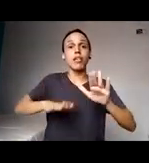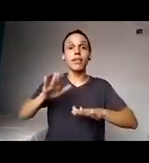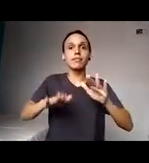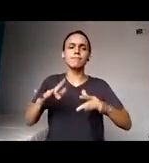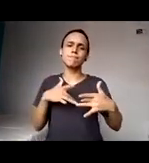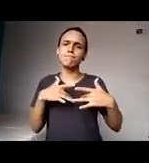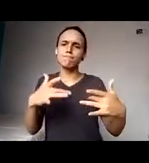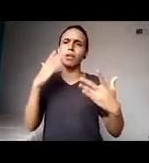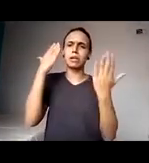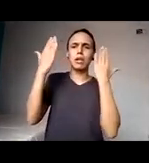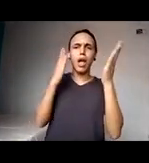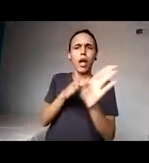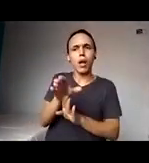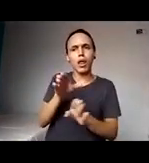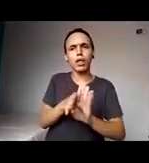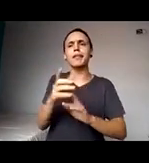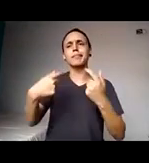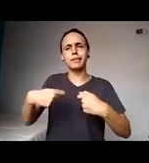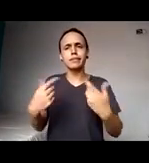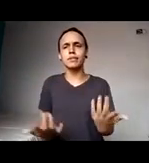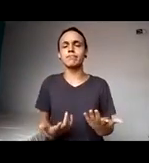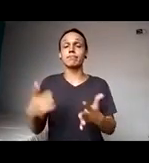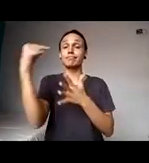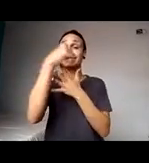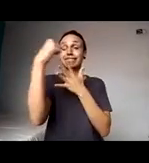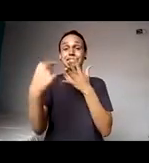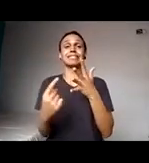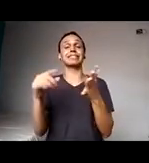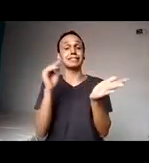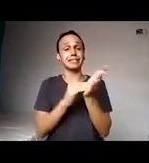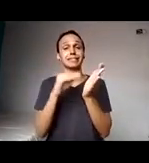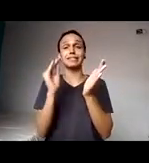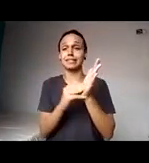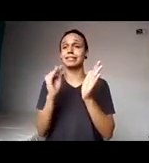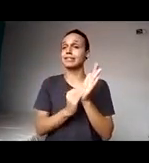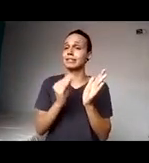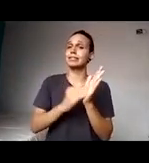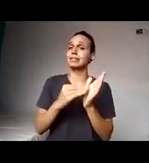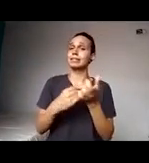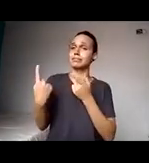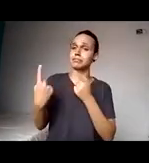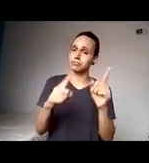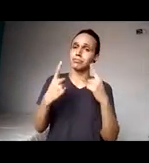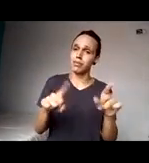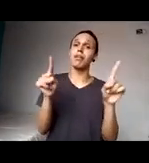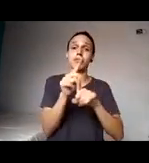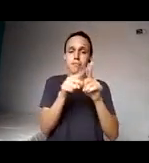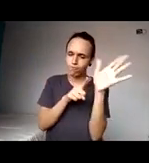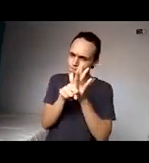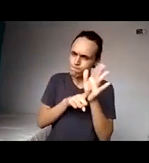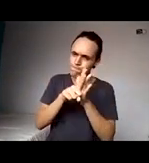psicológico, enfim, então são muitas frentes que a gente ainda precisa enfrentar e pesquisar para